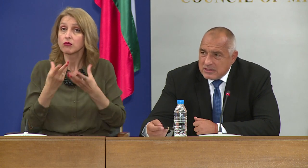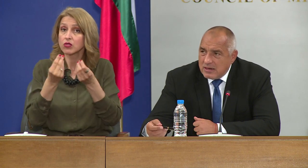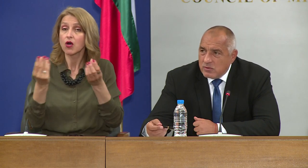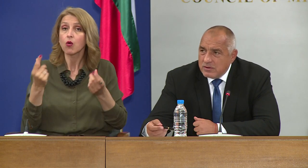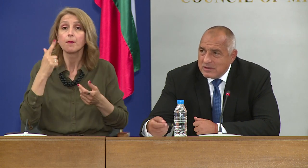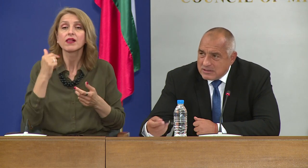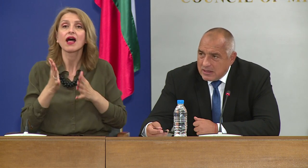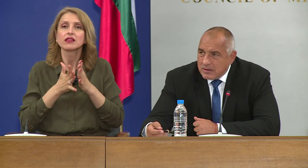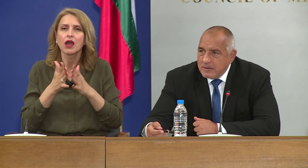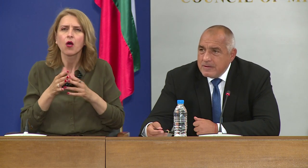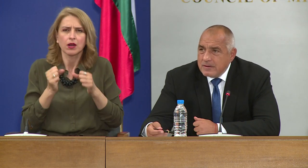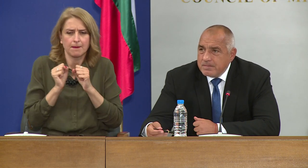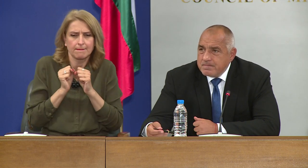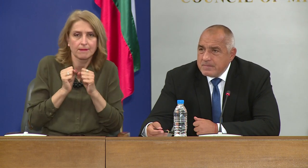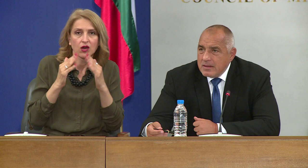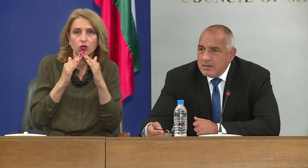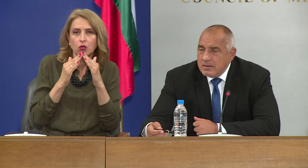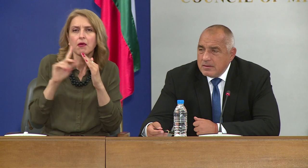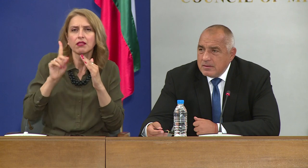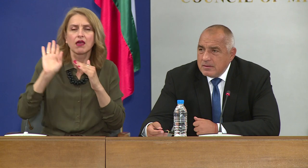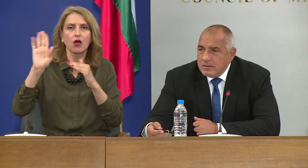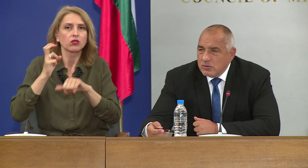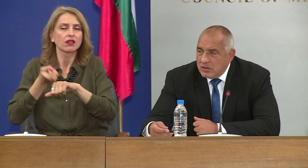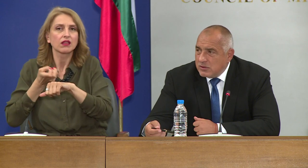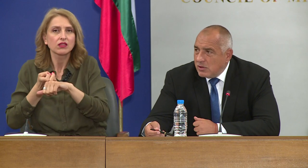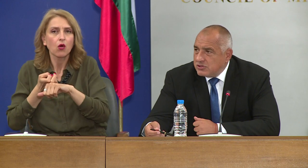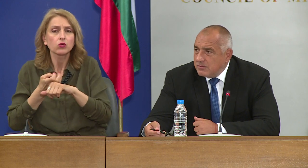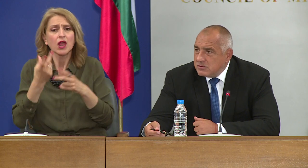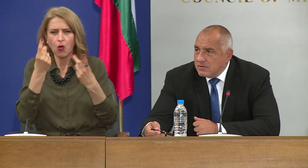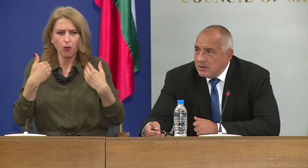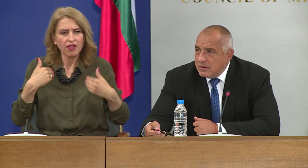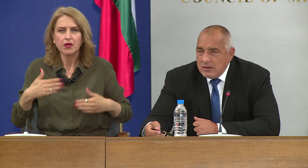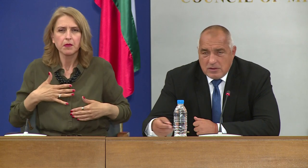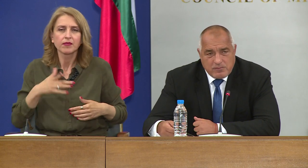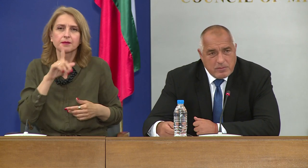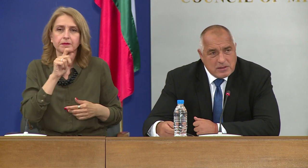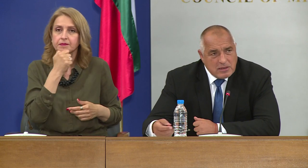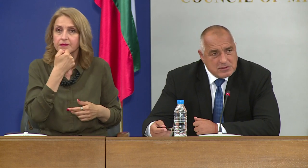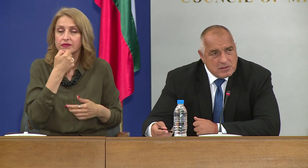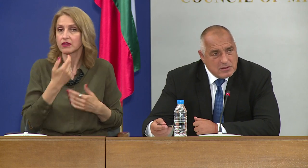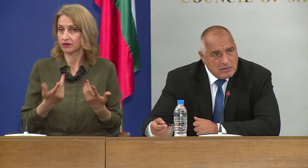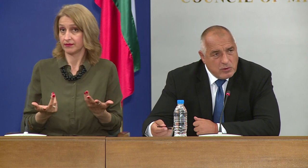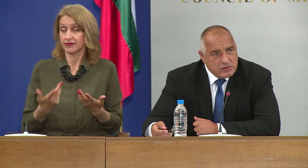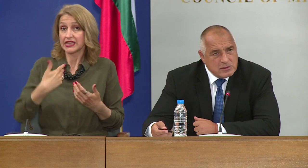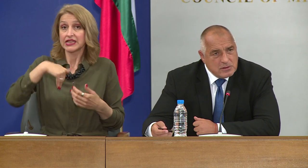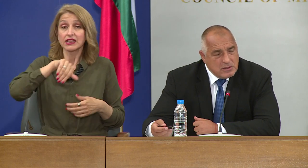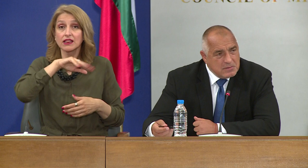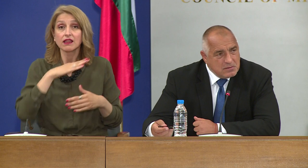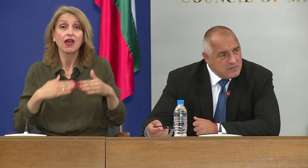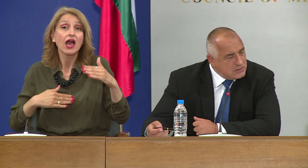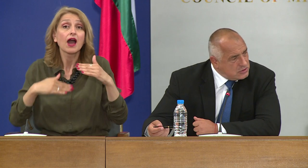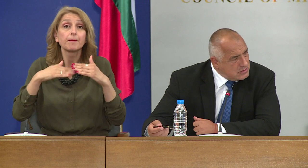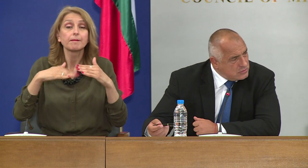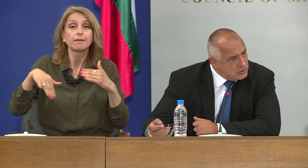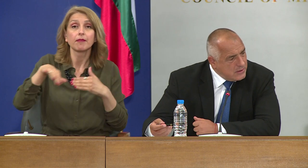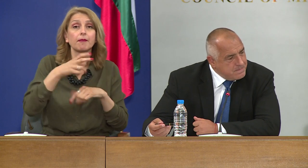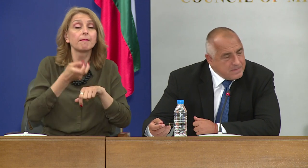къщи, не се лекуват, не отиват до лечебно заведение. Ние в момента капацитета на болниците, ние имаме